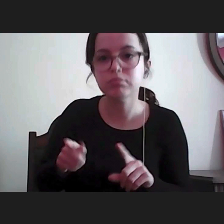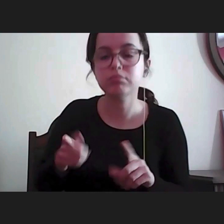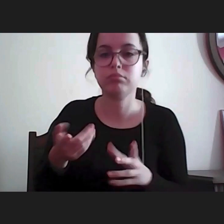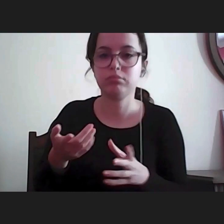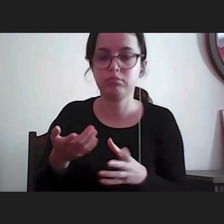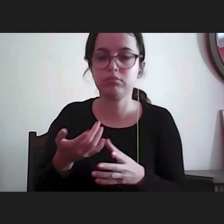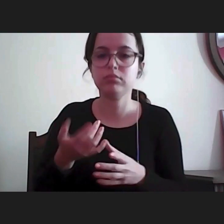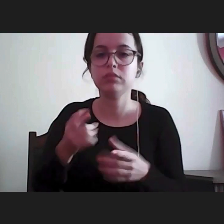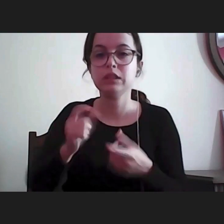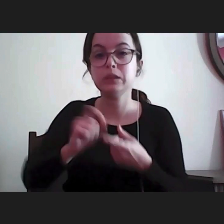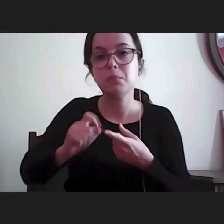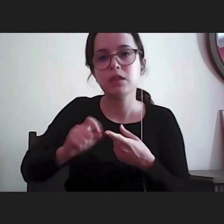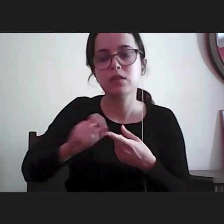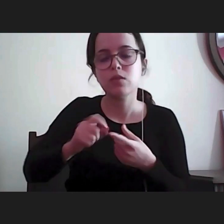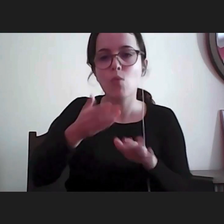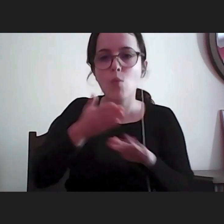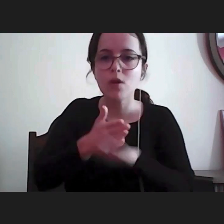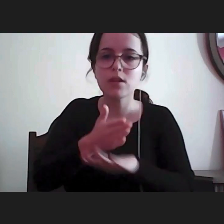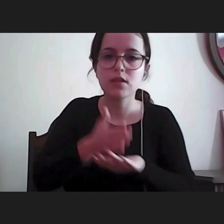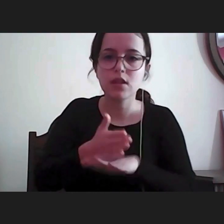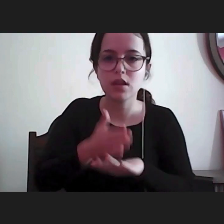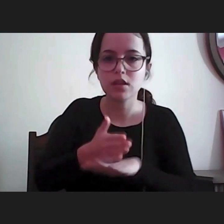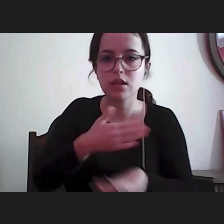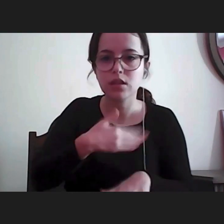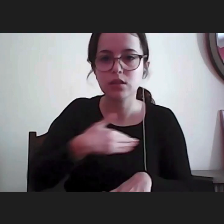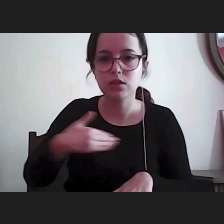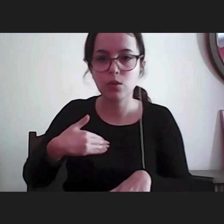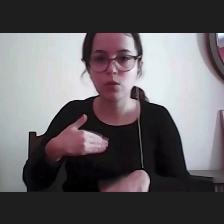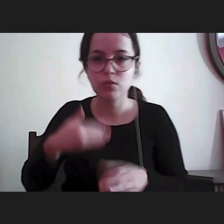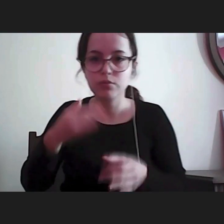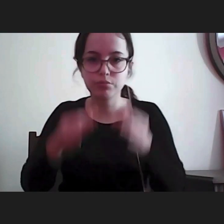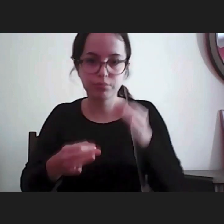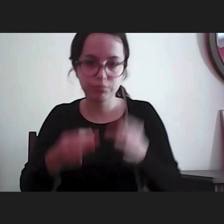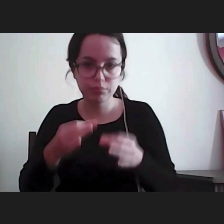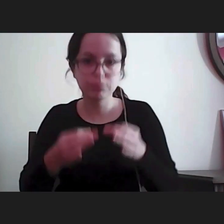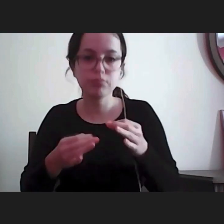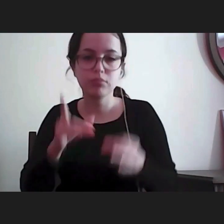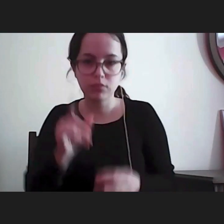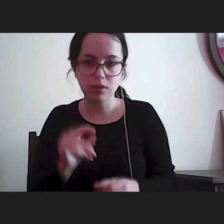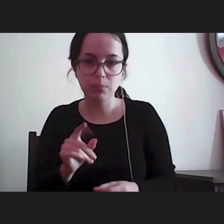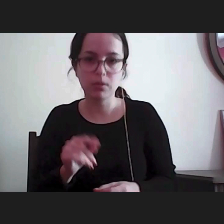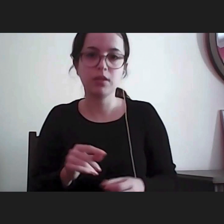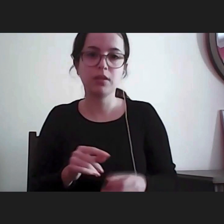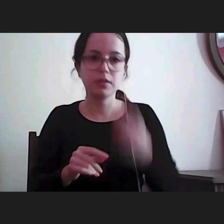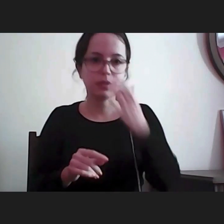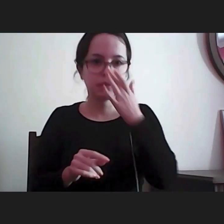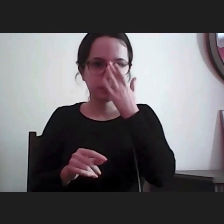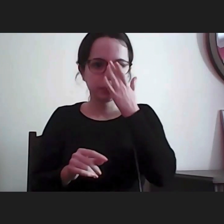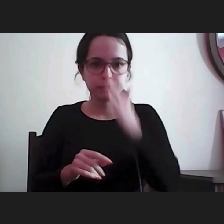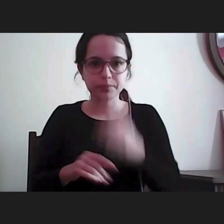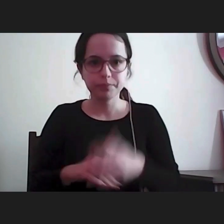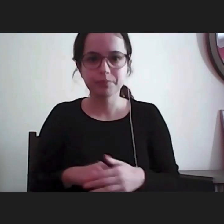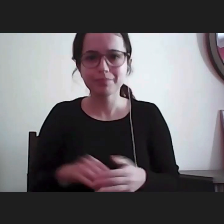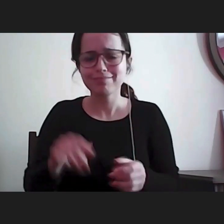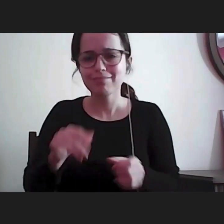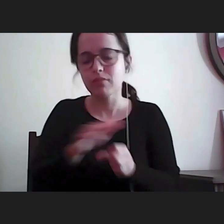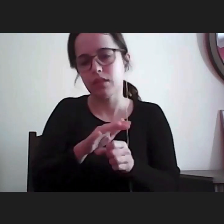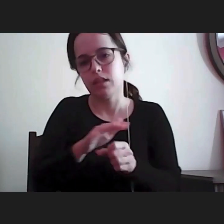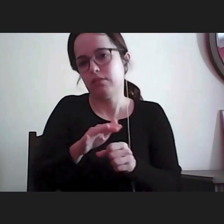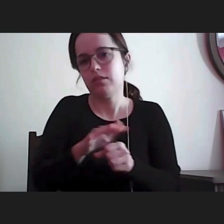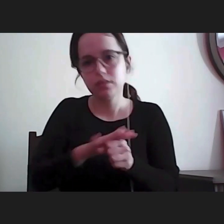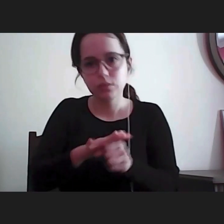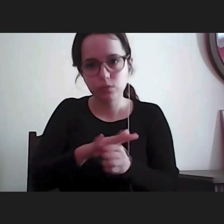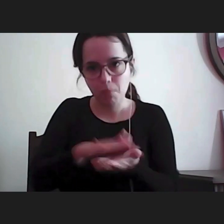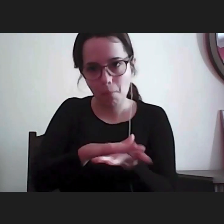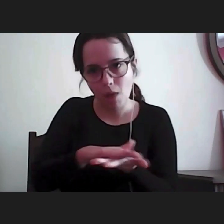nomeadamente no acesso à saúde e à justiça, naquelas questões mais mais básicas, mais fundamentais,